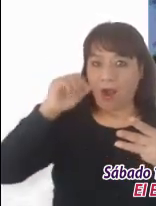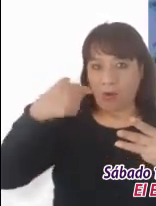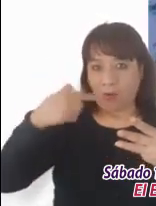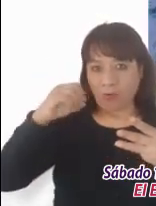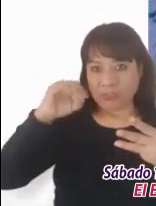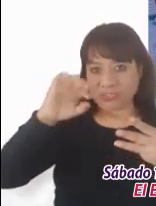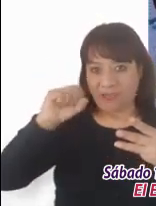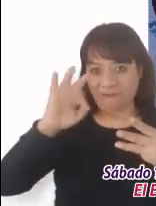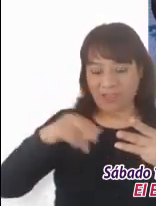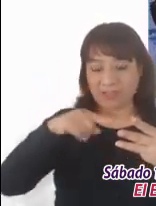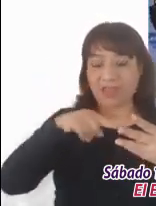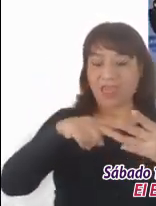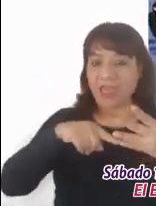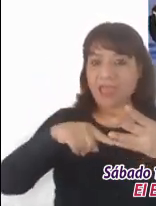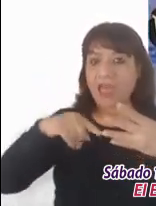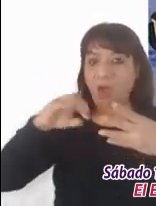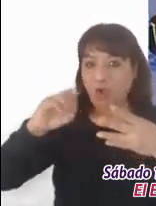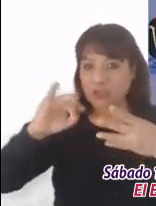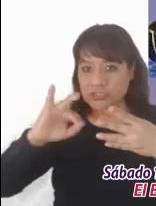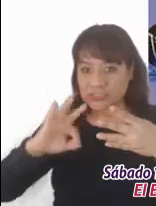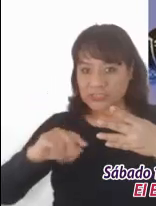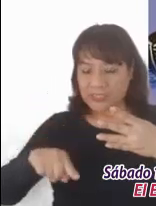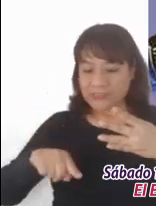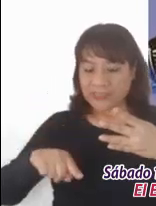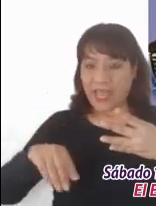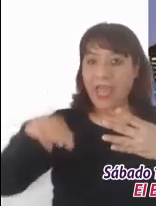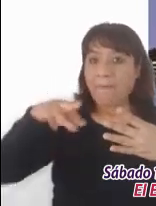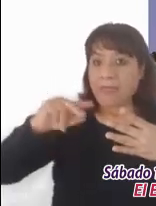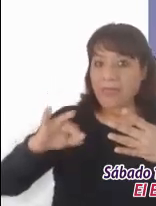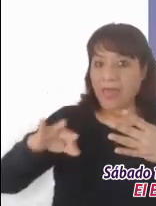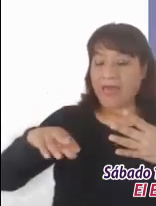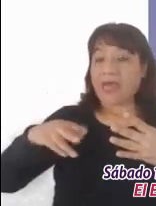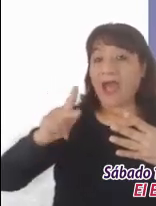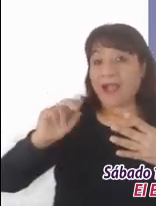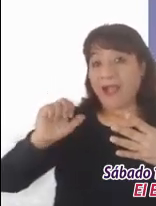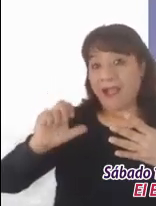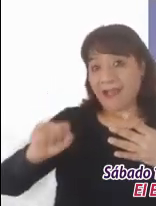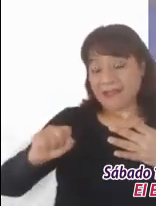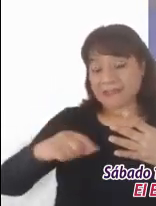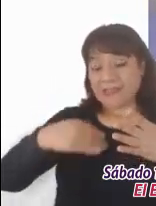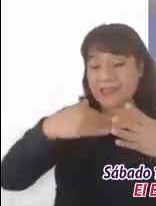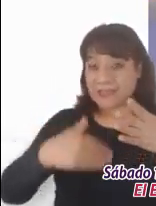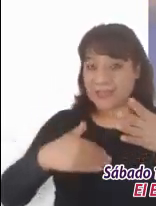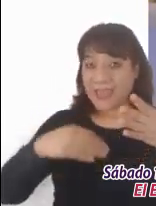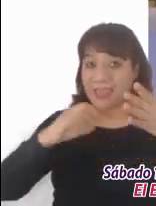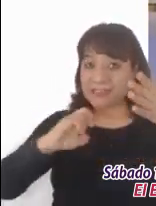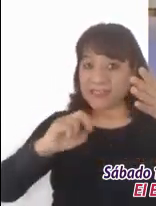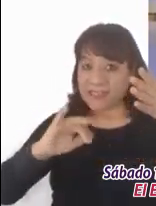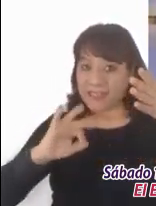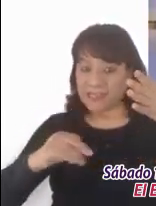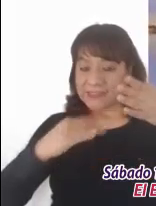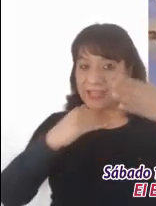Joram, Joram a Osías. Josías a Joatán, Joatán a Acás. Acás a Ezequías.